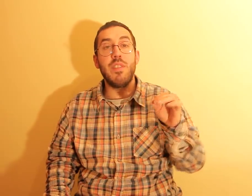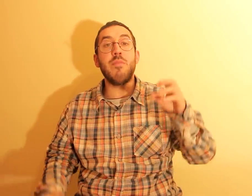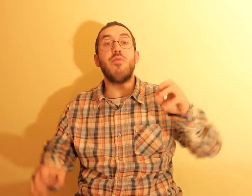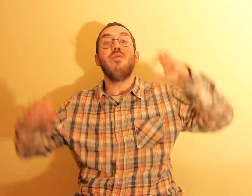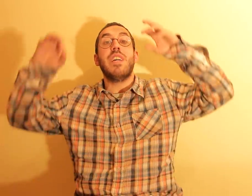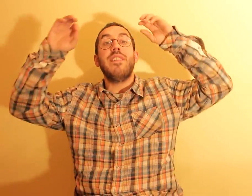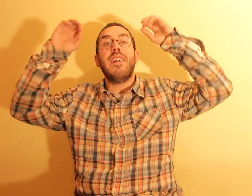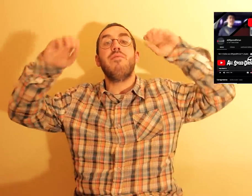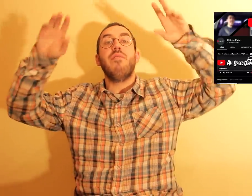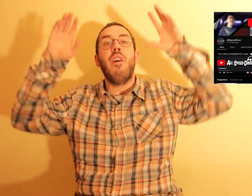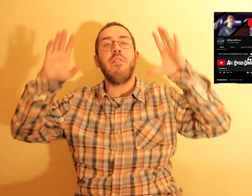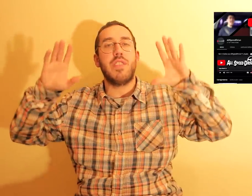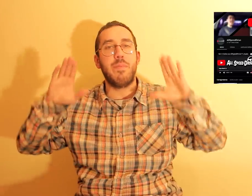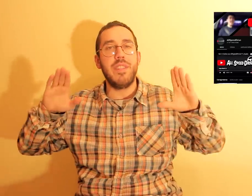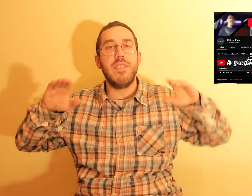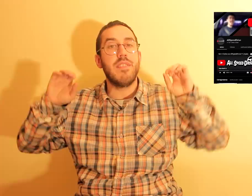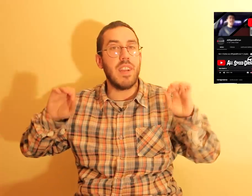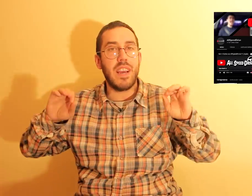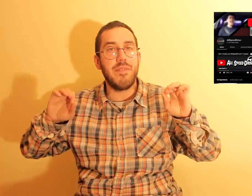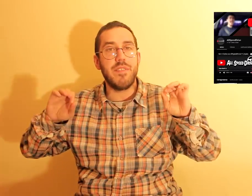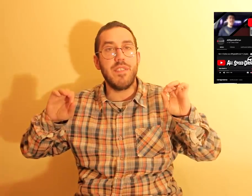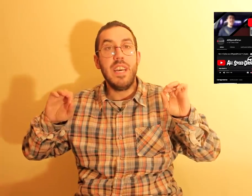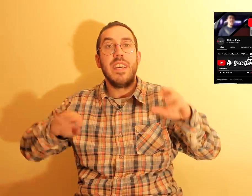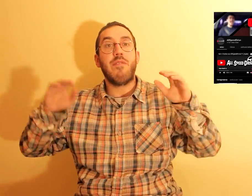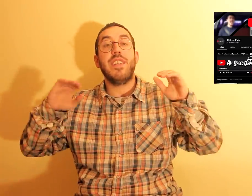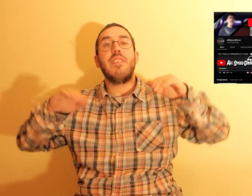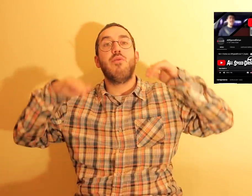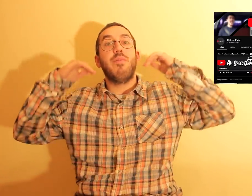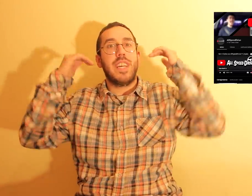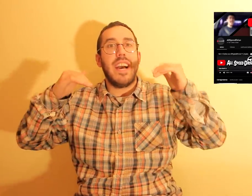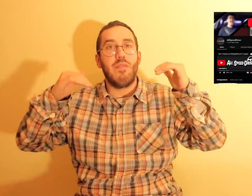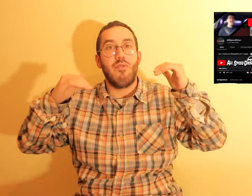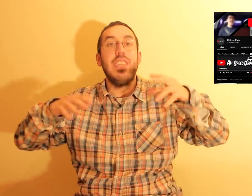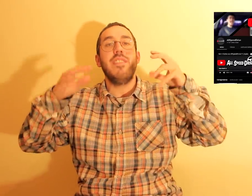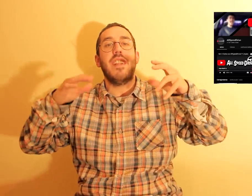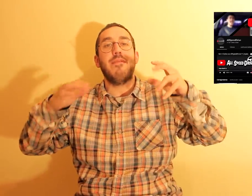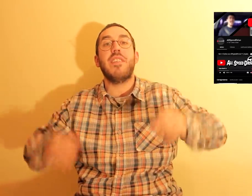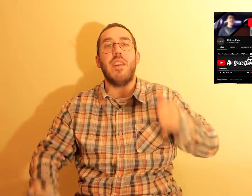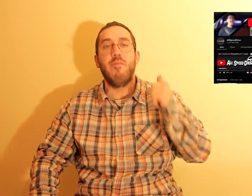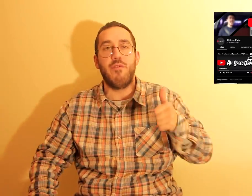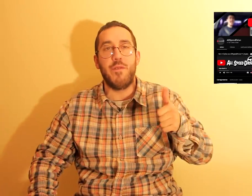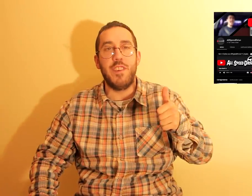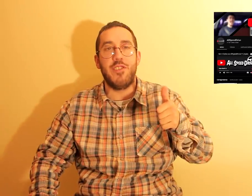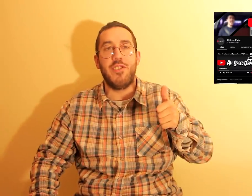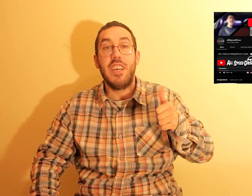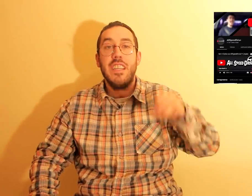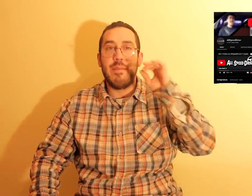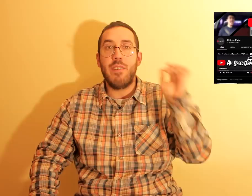temos o canal do All Speed Drive, que é um canal sobre carros, e de lá ver, que é muito fixe, também tem